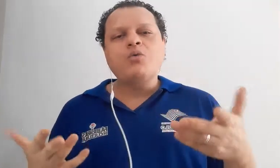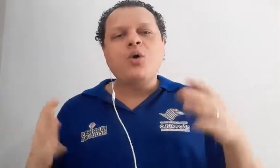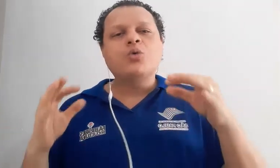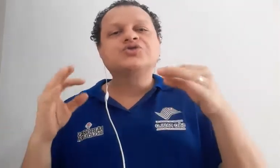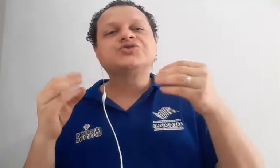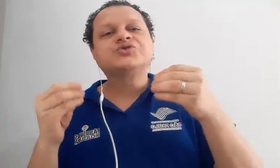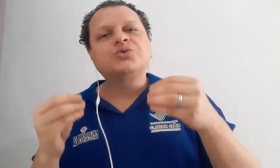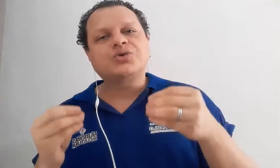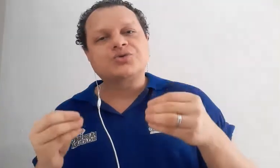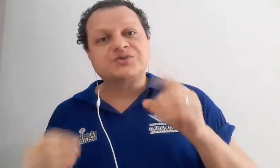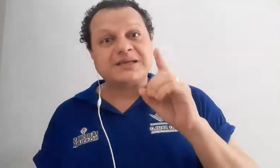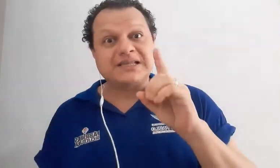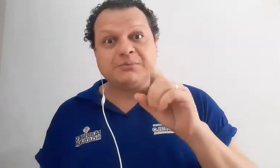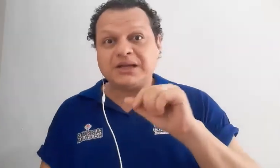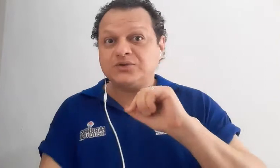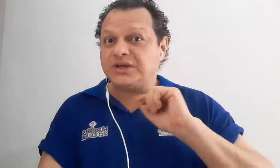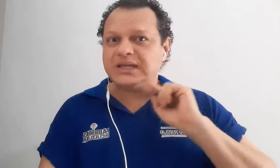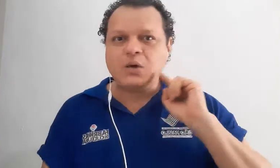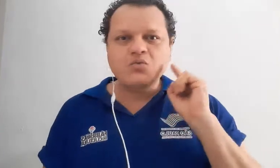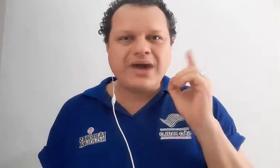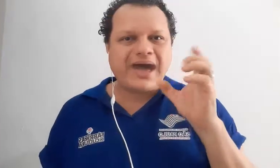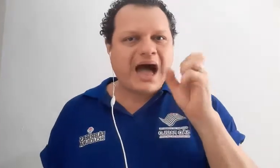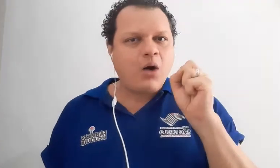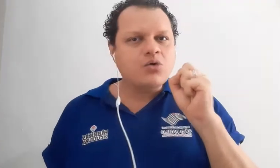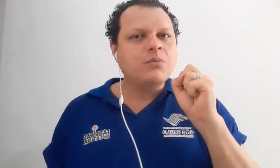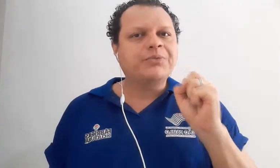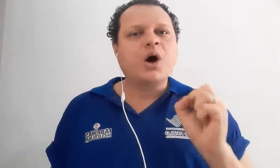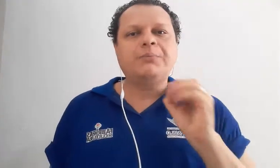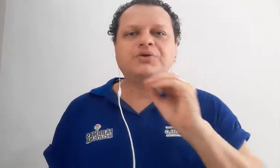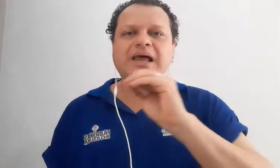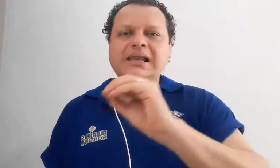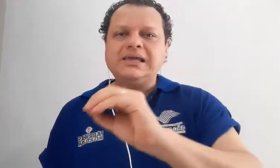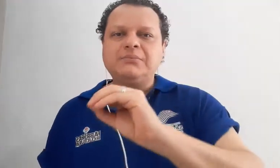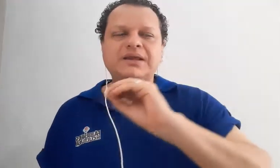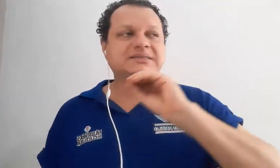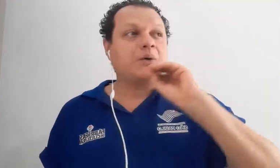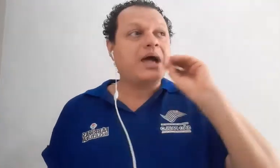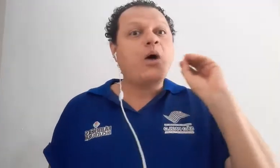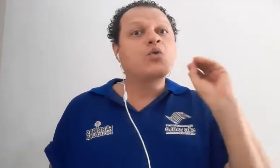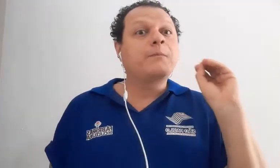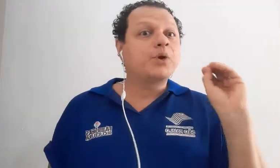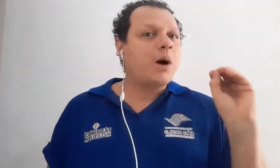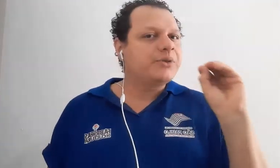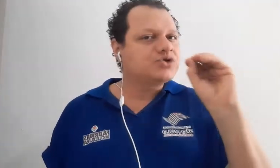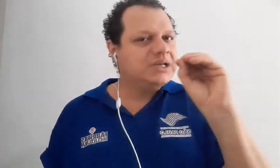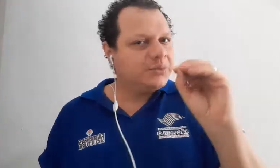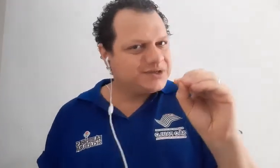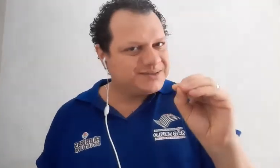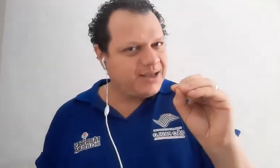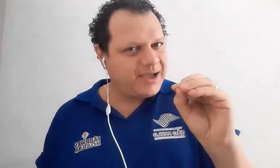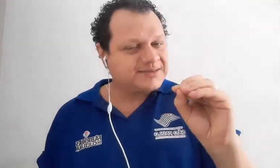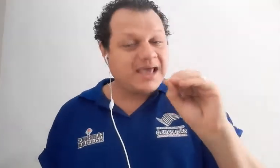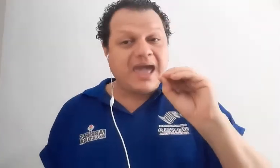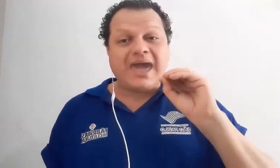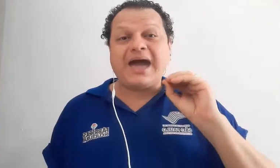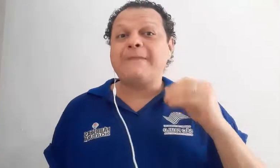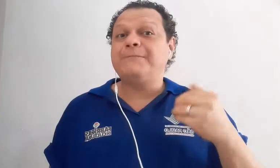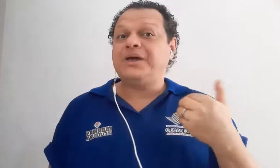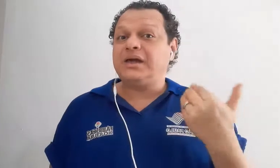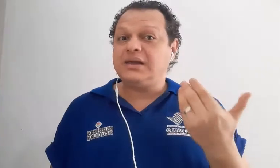os surdos. Mas lembrando que não é algo próprio da Libras, não é algo próprio de língua de sinais. É apenas